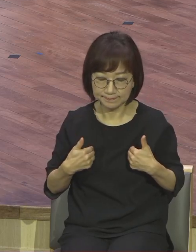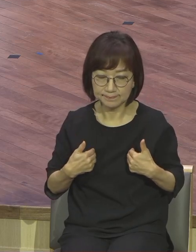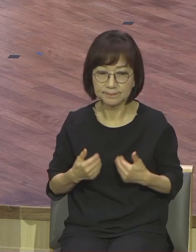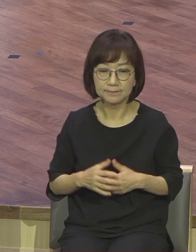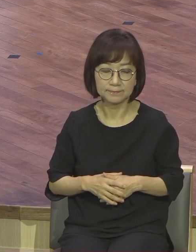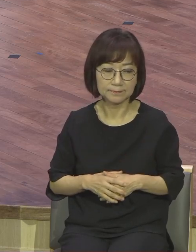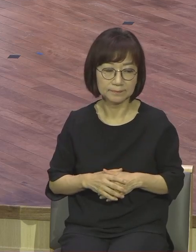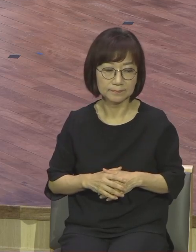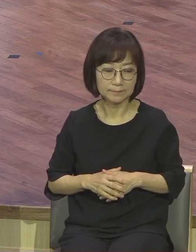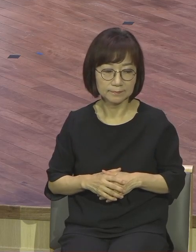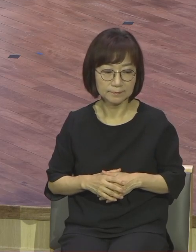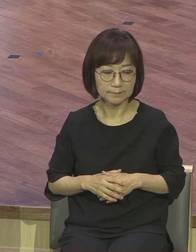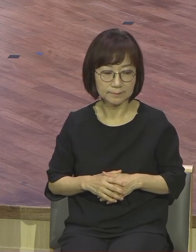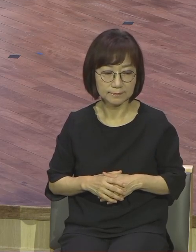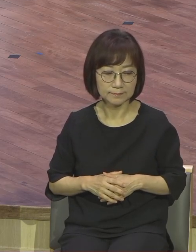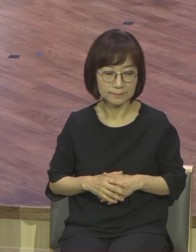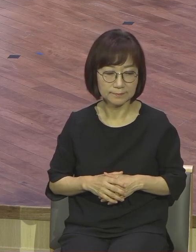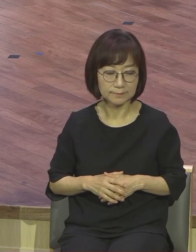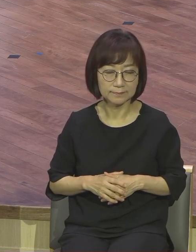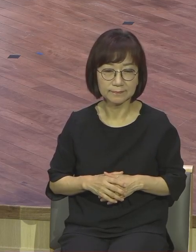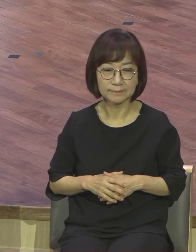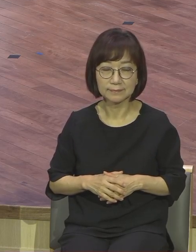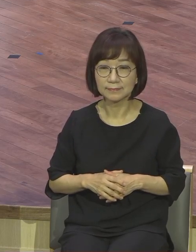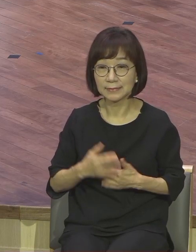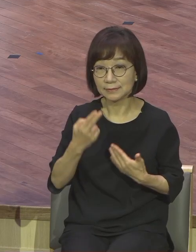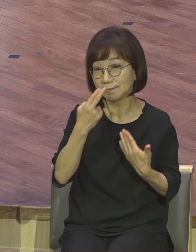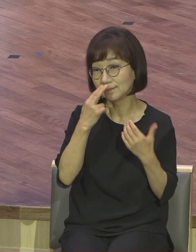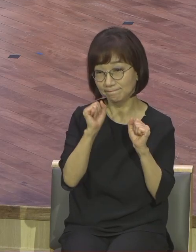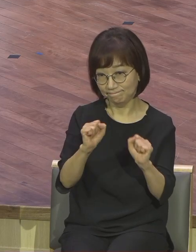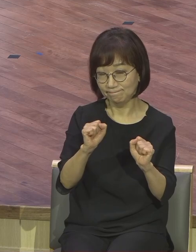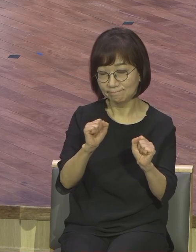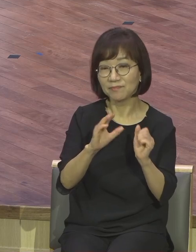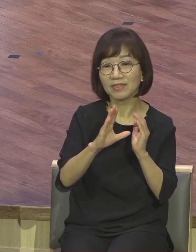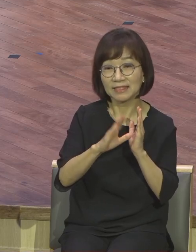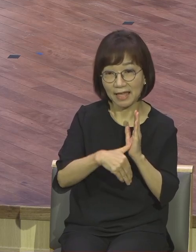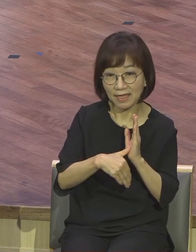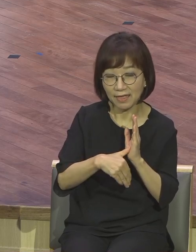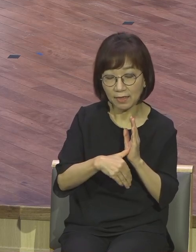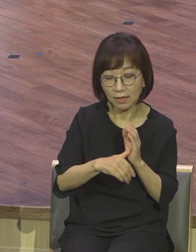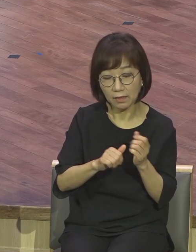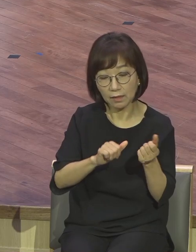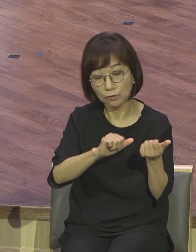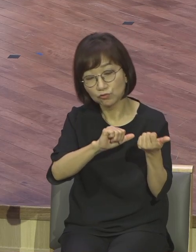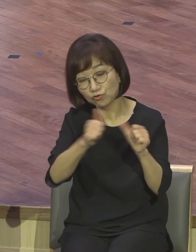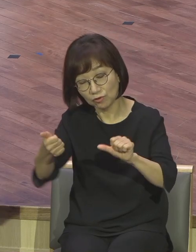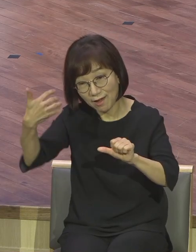구원받아야 돼요. 육체에 있을 때 영혼이 떠나기 전에 육체에 있을 때